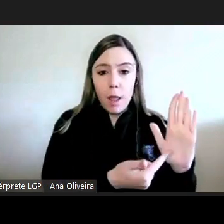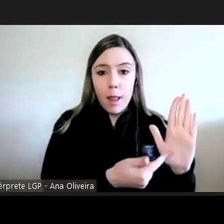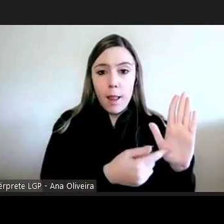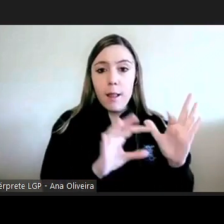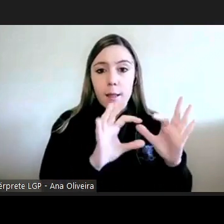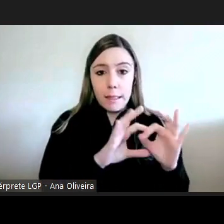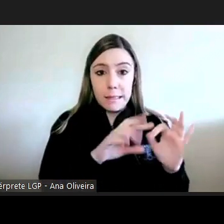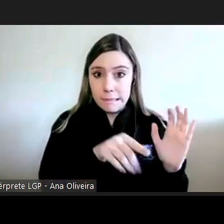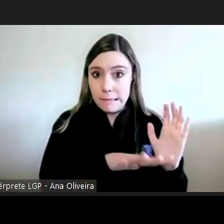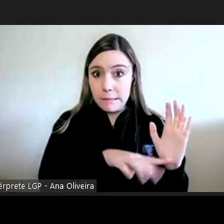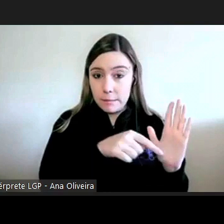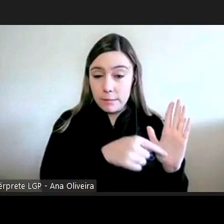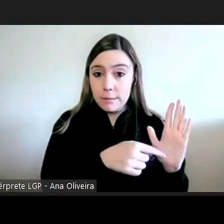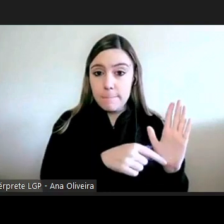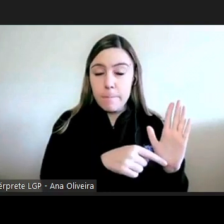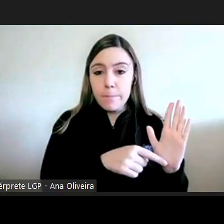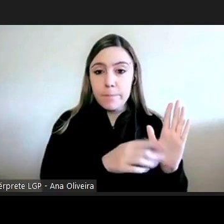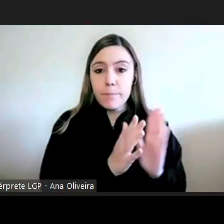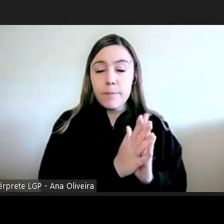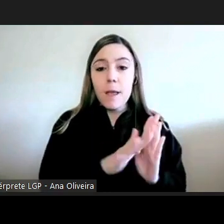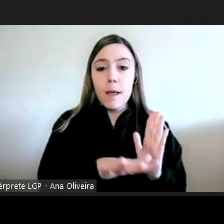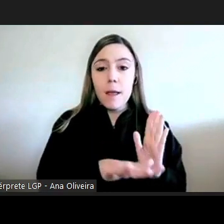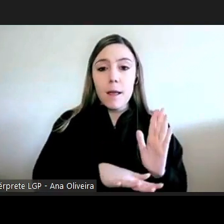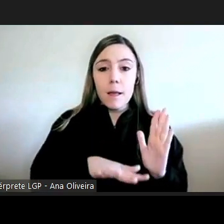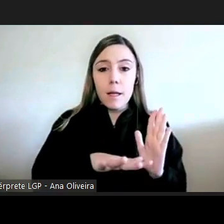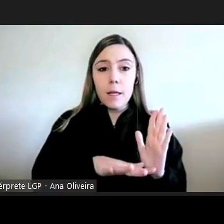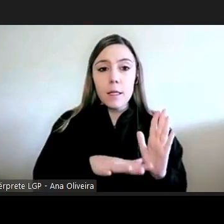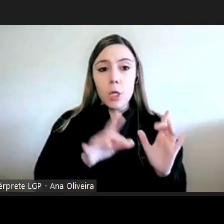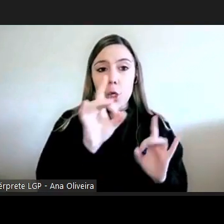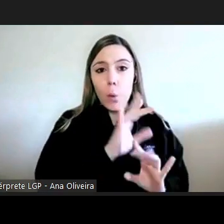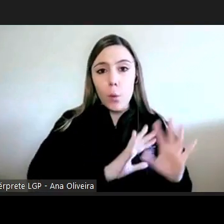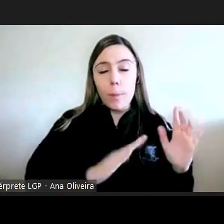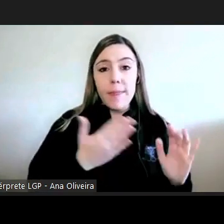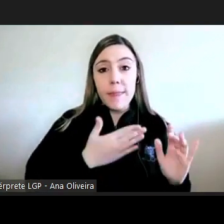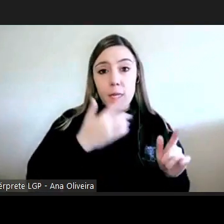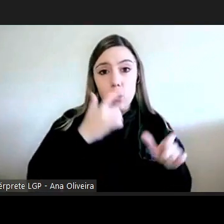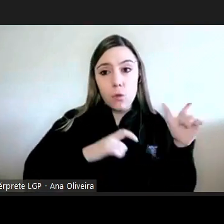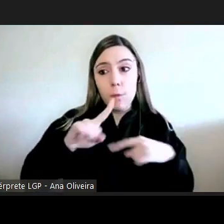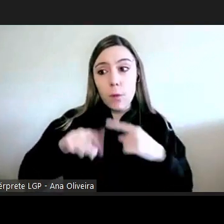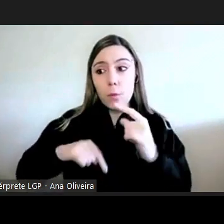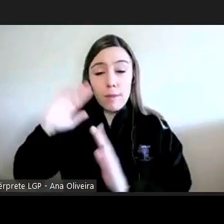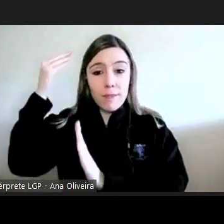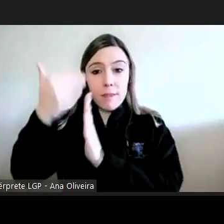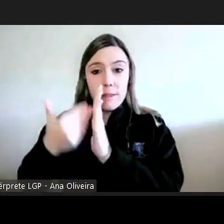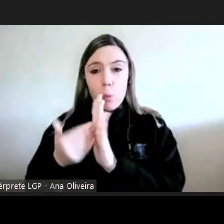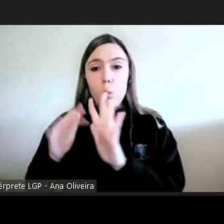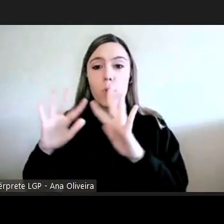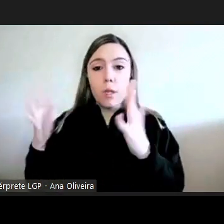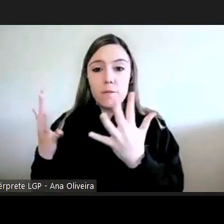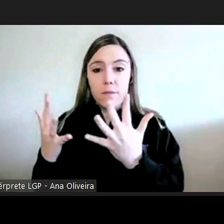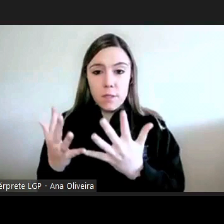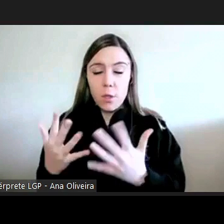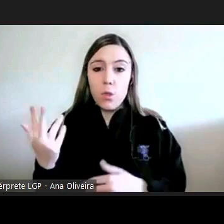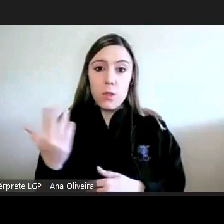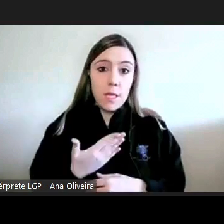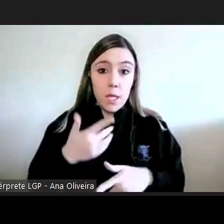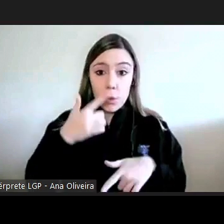convenção europeia dos Direitos do Homem e da Declaração Universal dos Direitos Humanos é visto